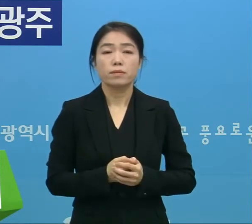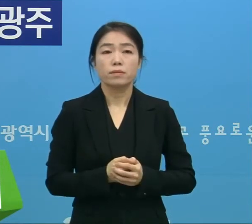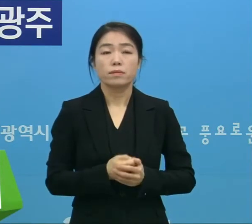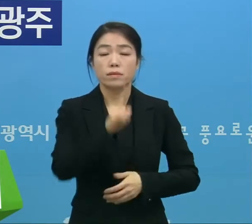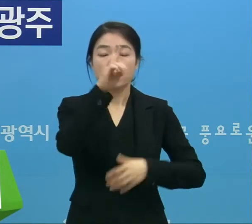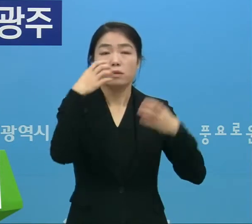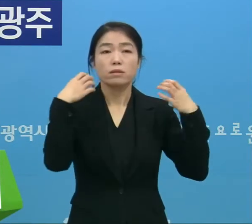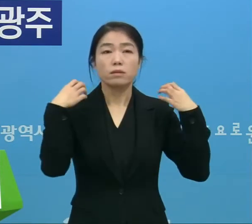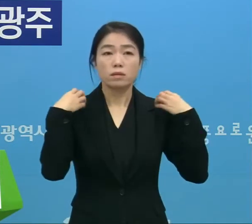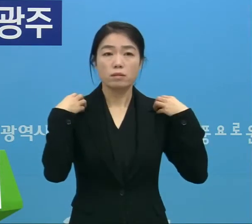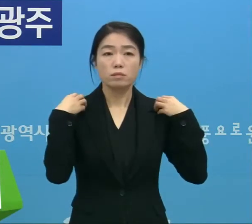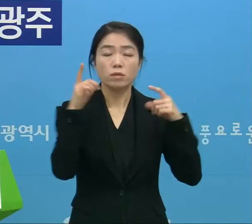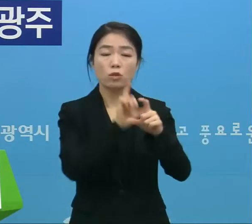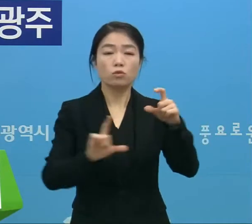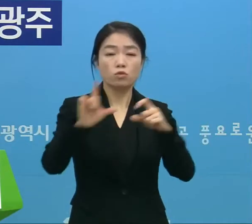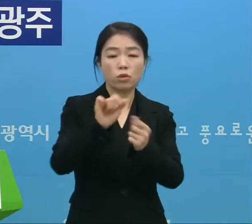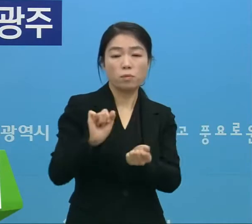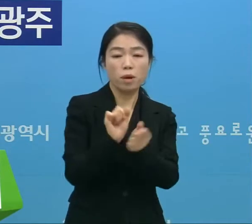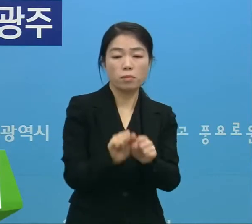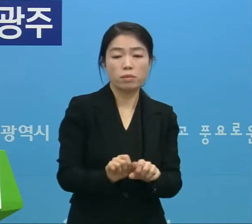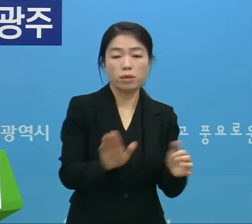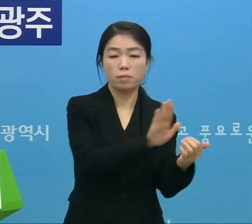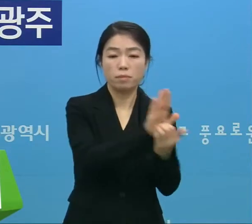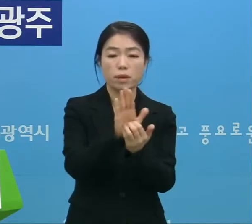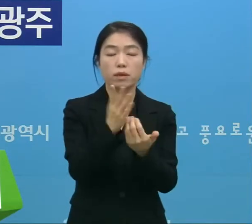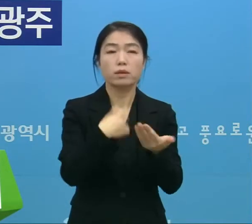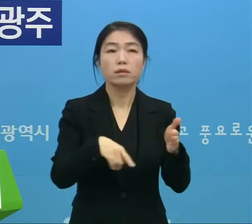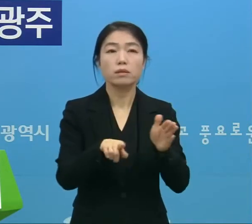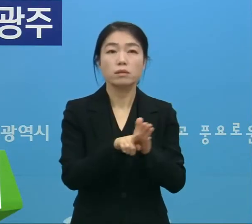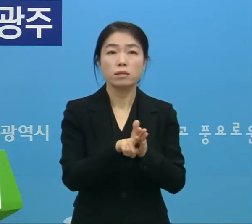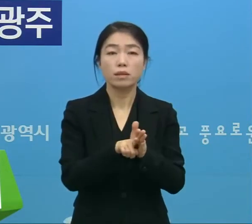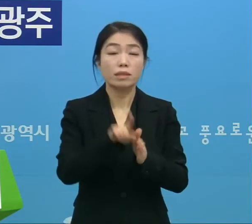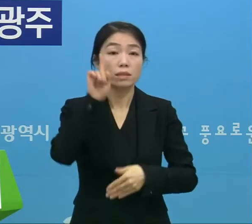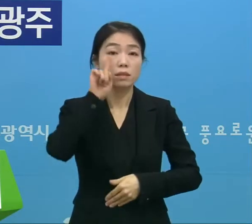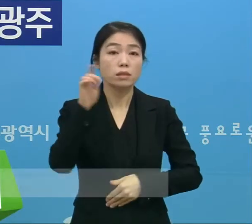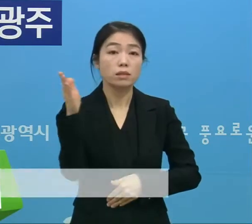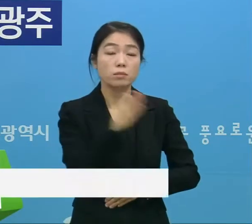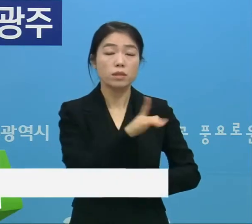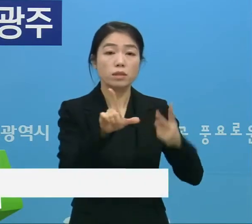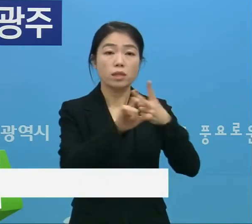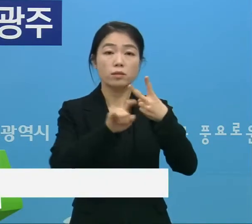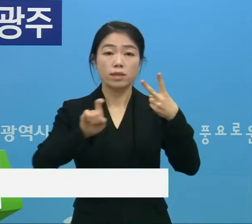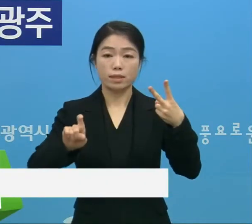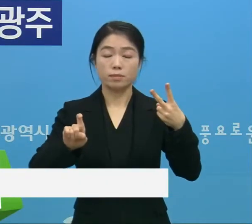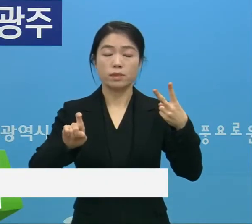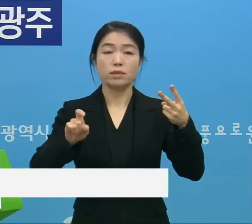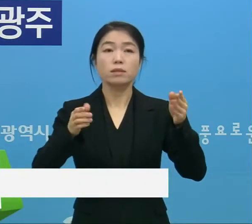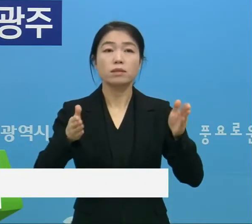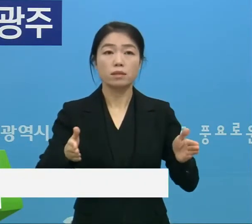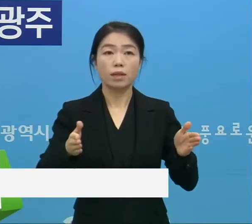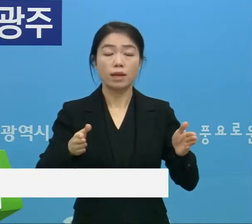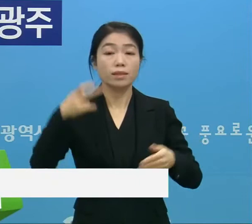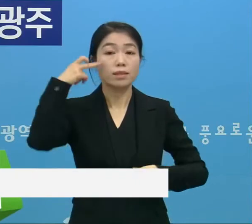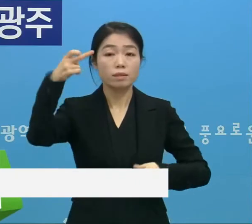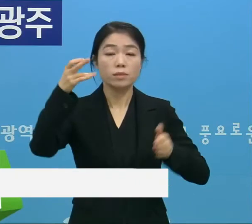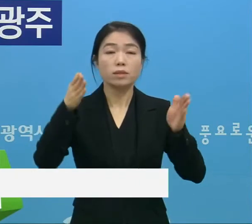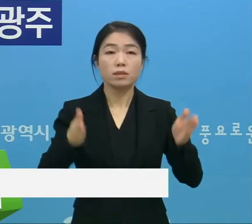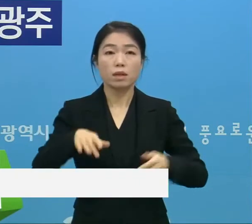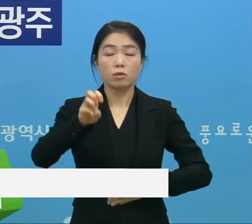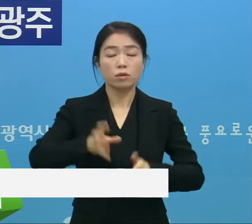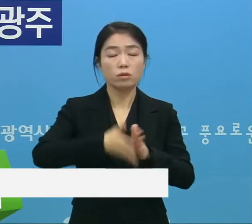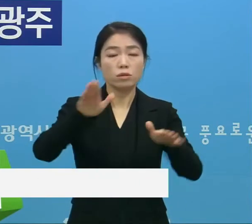방역당국은 추가 감염 확산을 차단하기 위해 내일부터 2월 10일까지 12일간